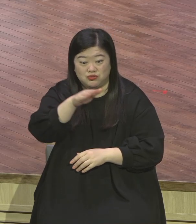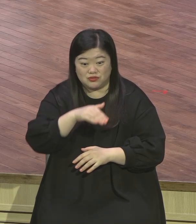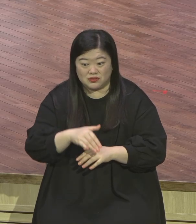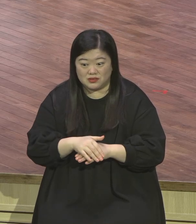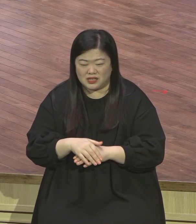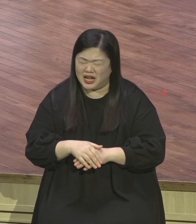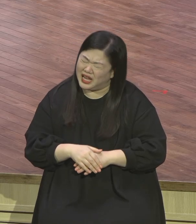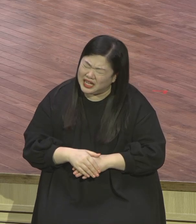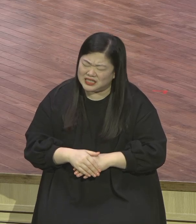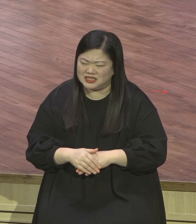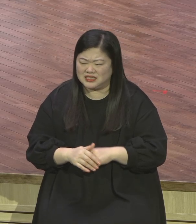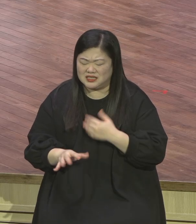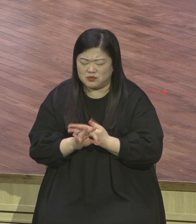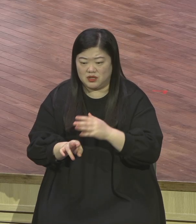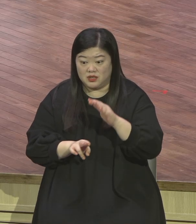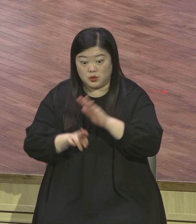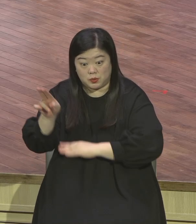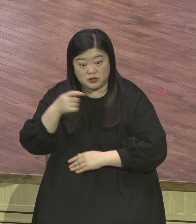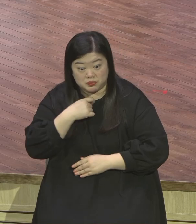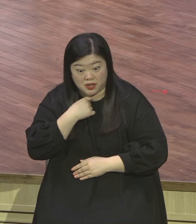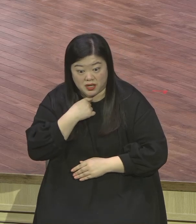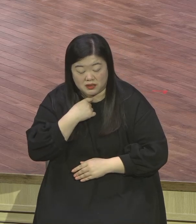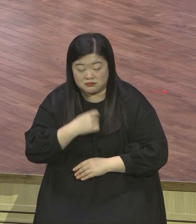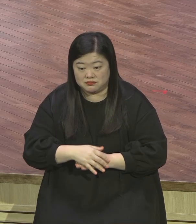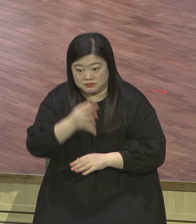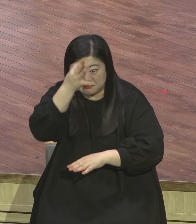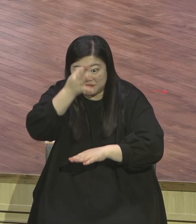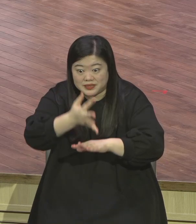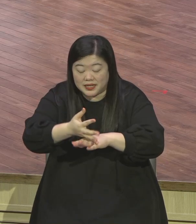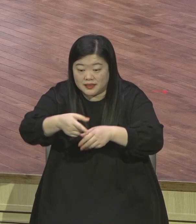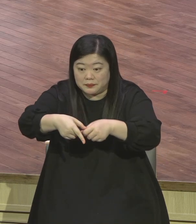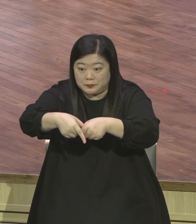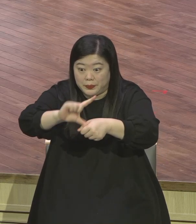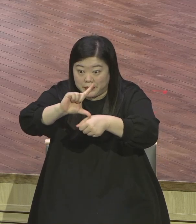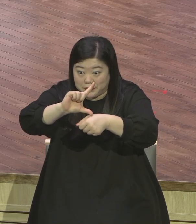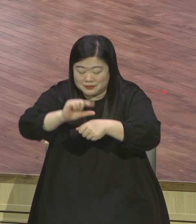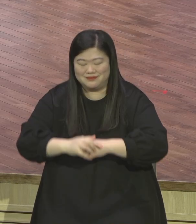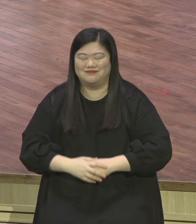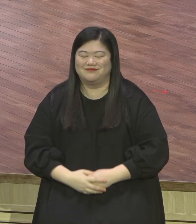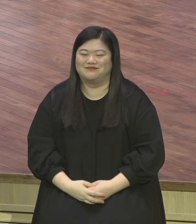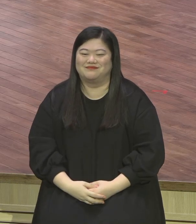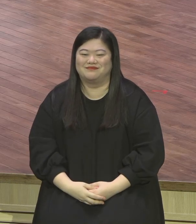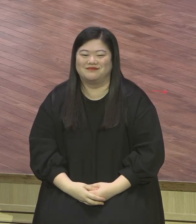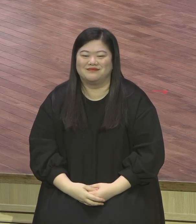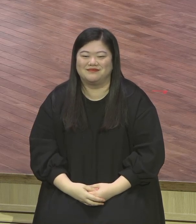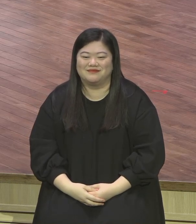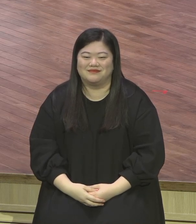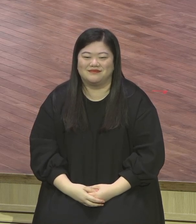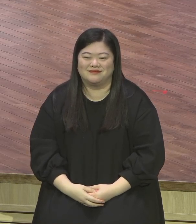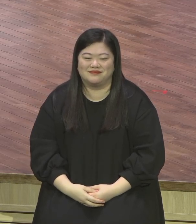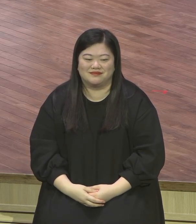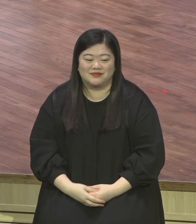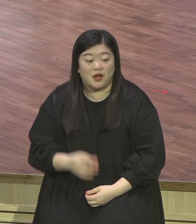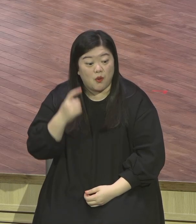벌써 갔어야 되는데 기회를 놓쳤어 그래서 이제는 우리가 뭐요 그리스도 안에 있는